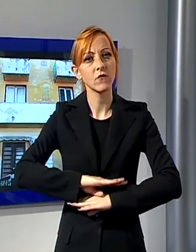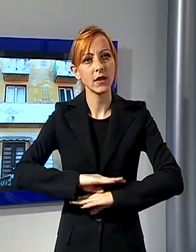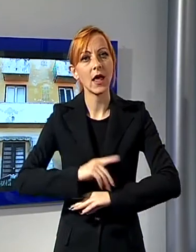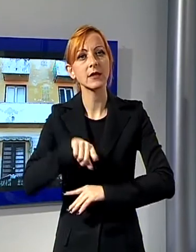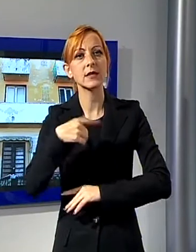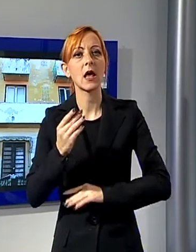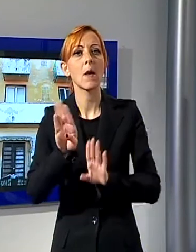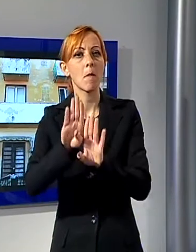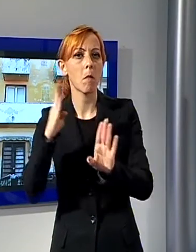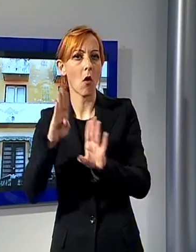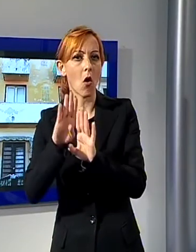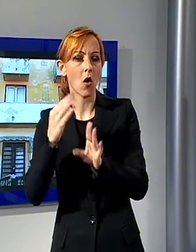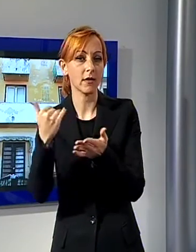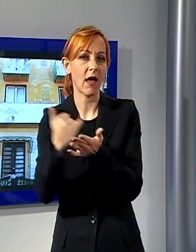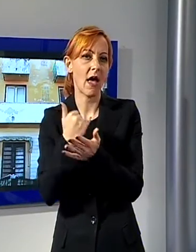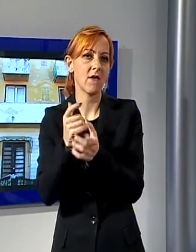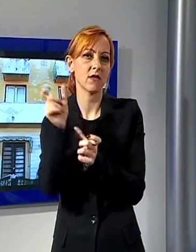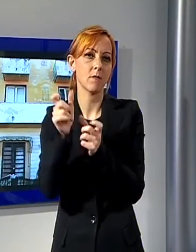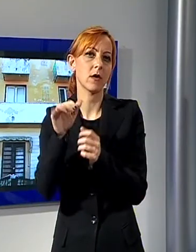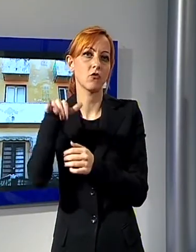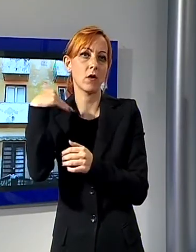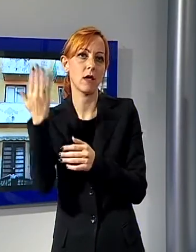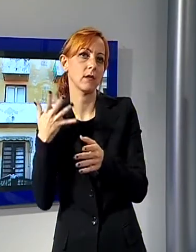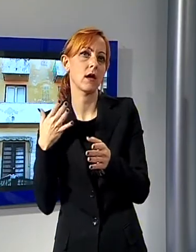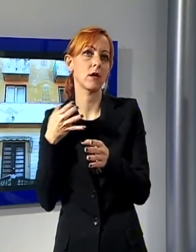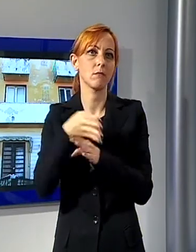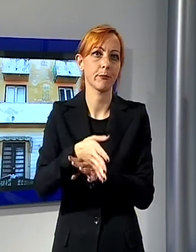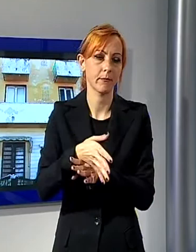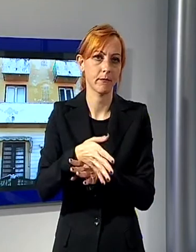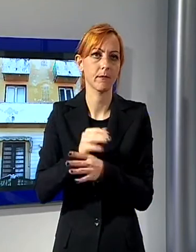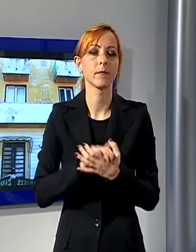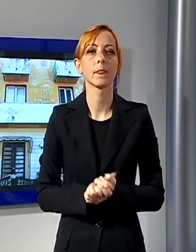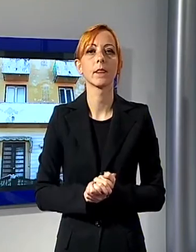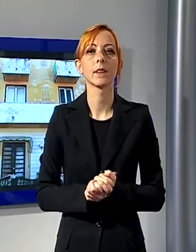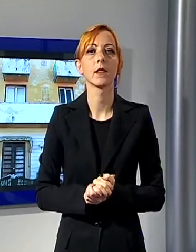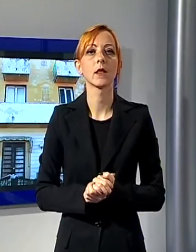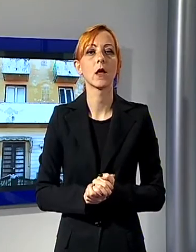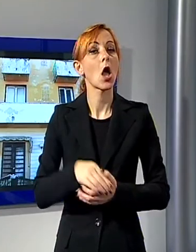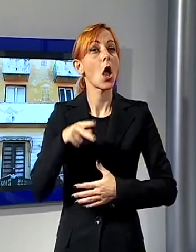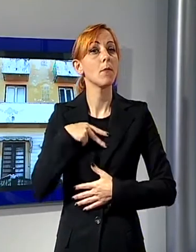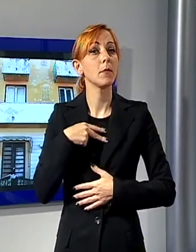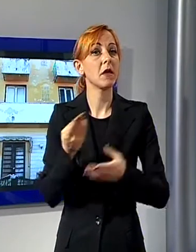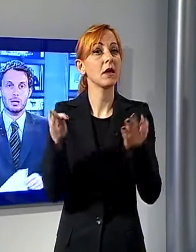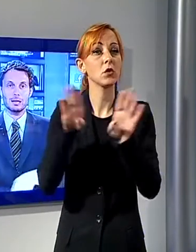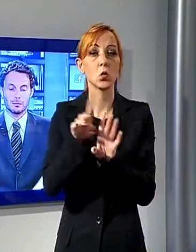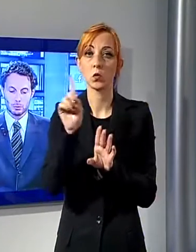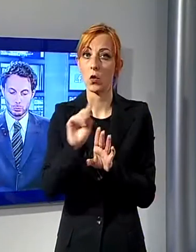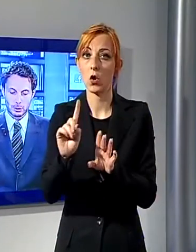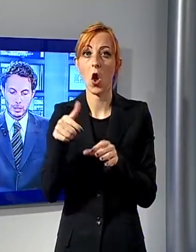definitivamente l'accesso ad estranei e l'occupazione abusiva, visto che i proprietari non hanno fatto alcunché. Oggi è intervenuto il